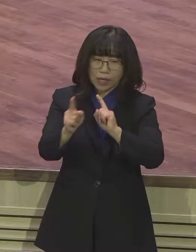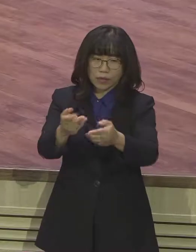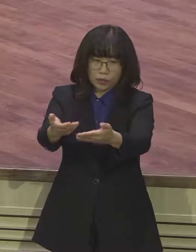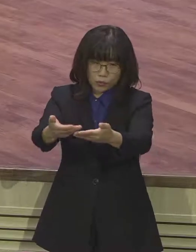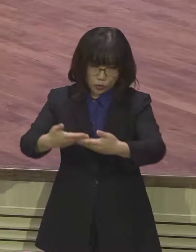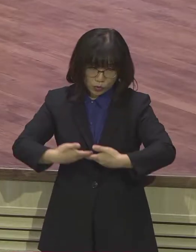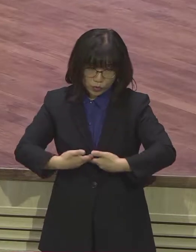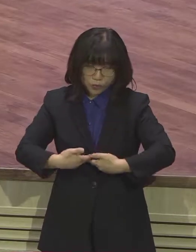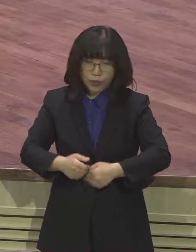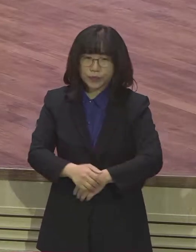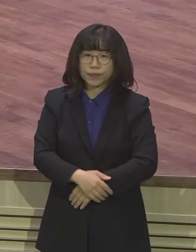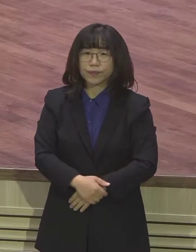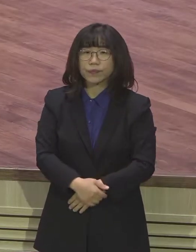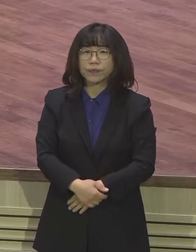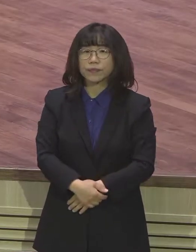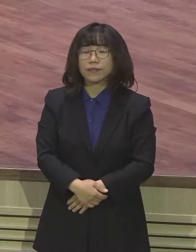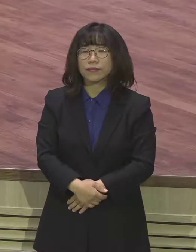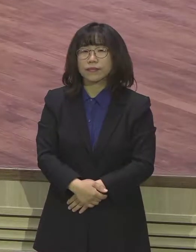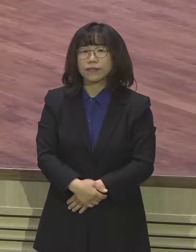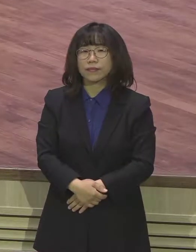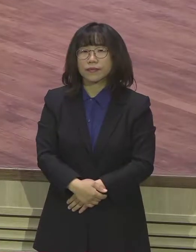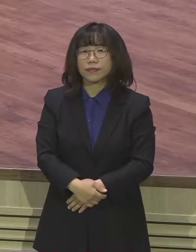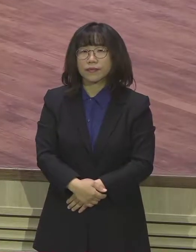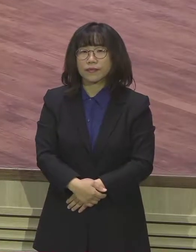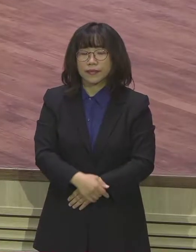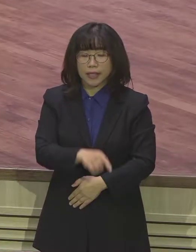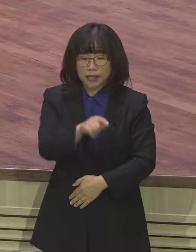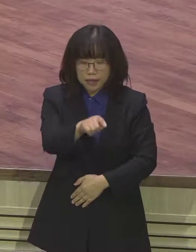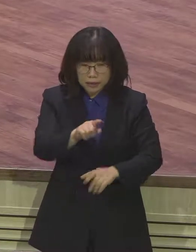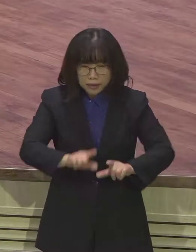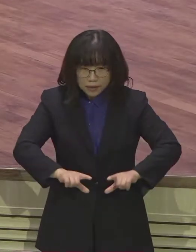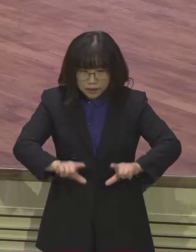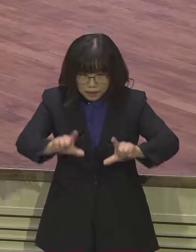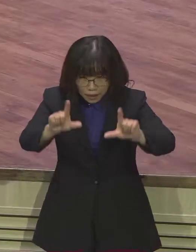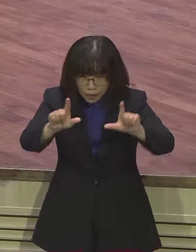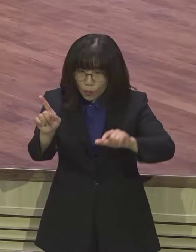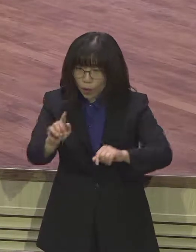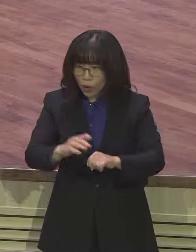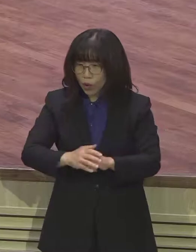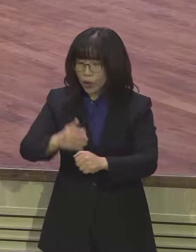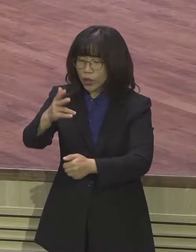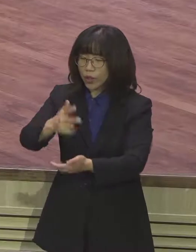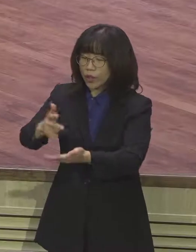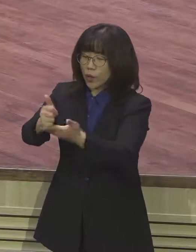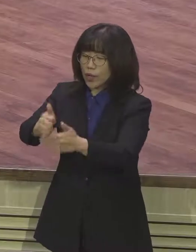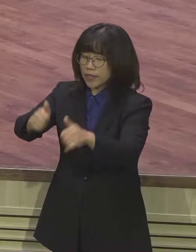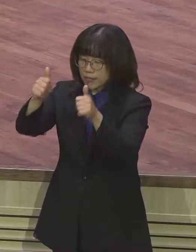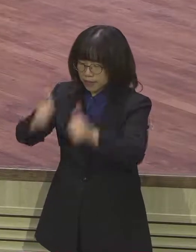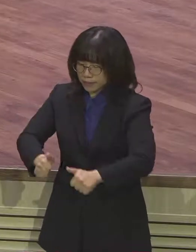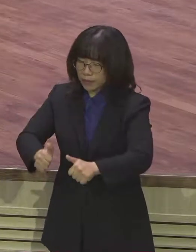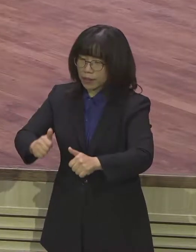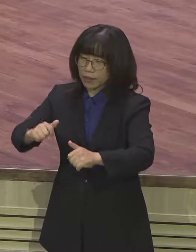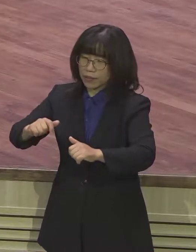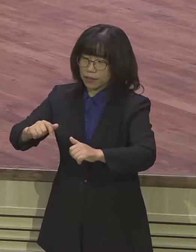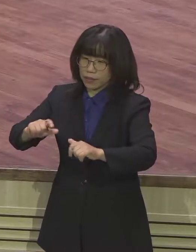자 오늘 11절에 나와있듯이 그날은 여호와의 심판의 날을 넘어 이제 회복의 날을 의미하고 있습니다